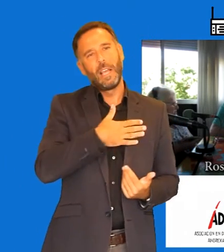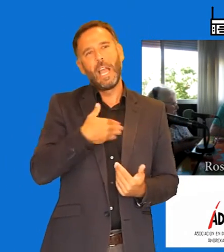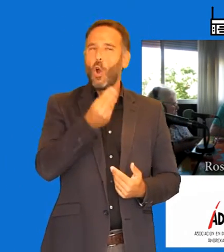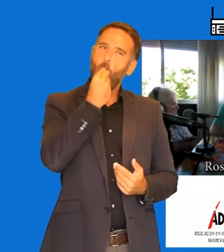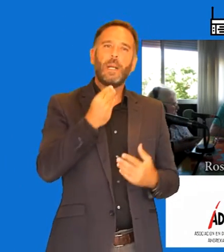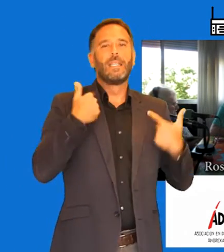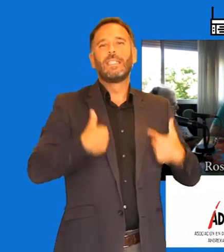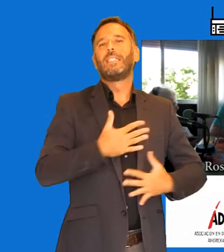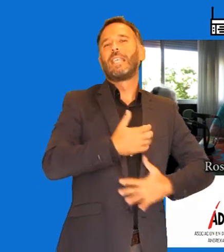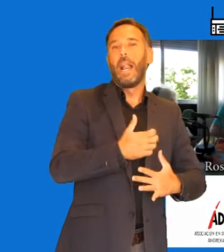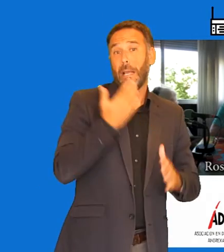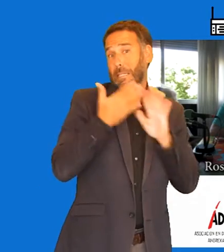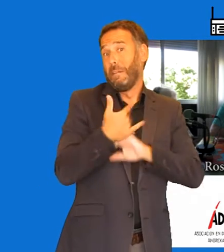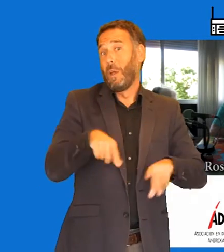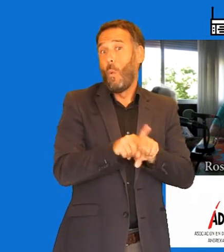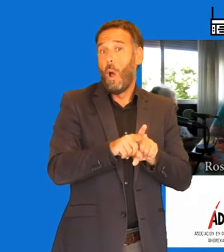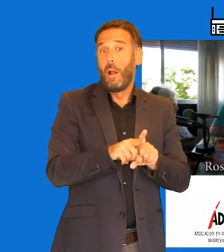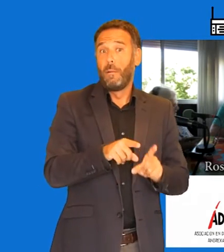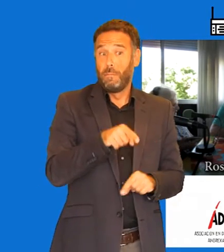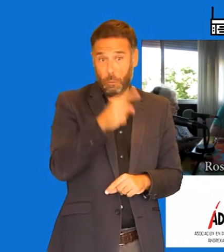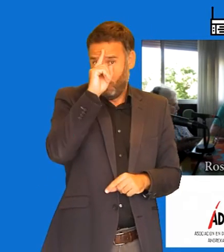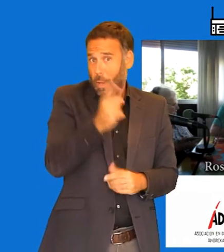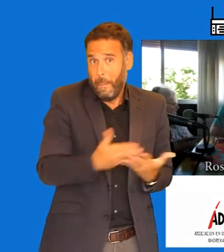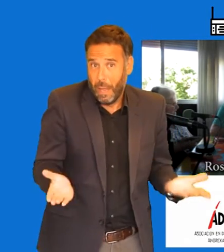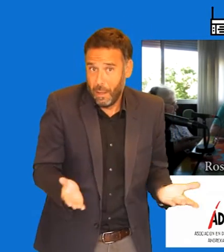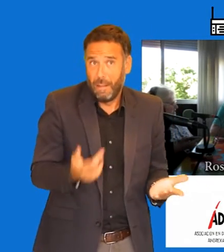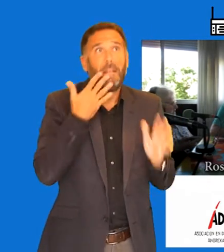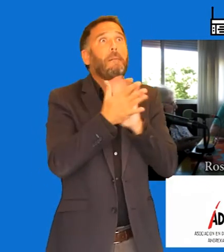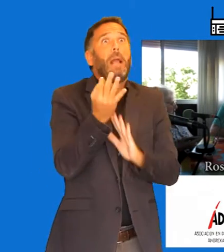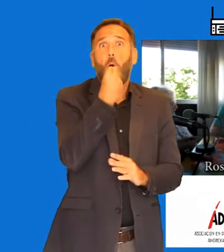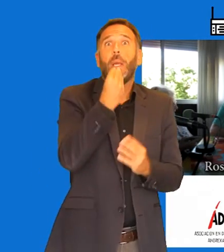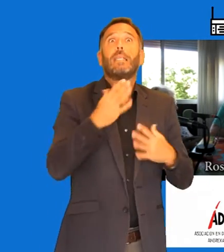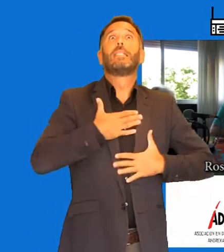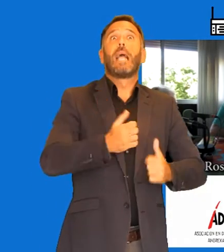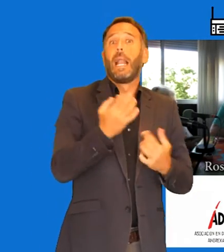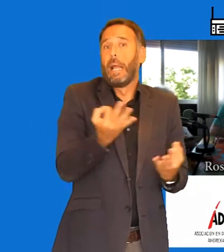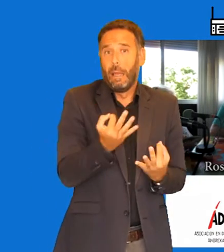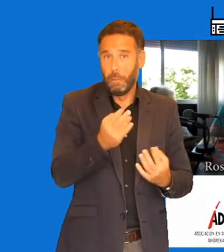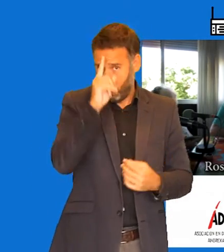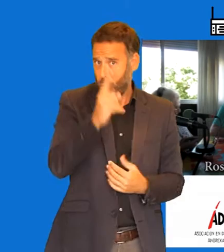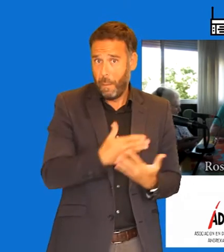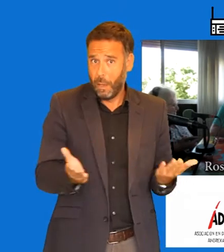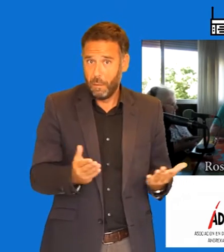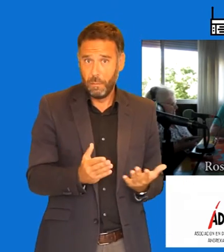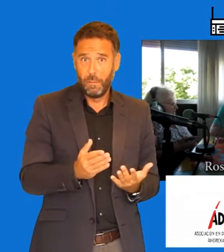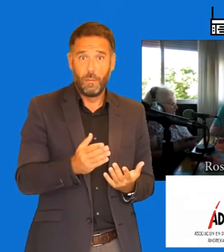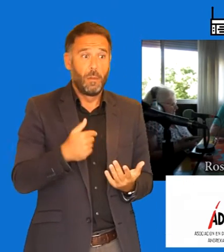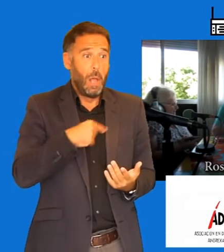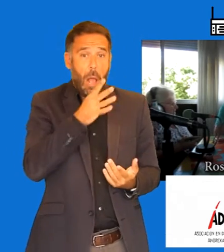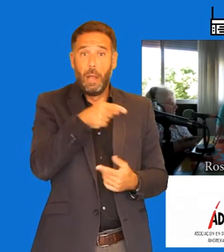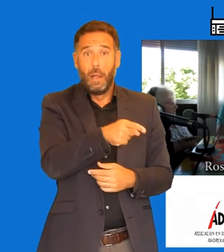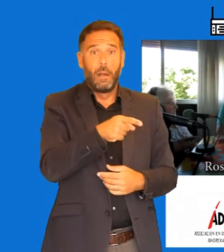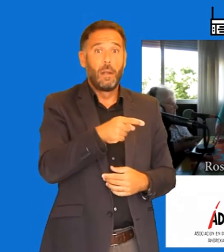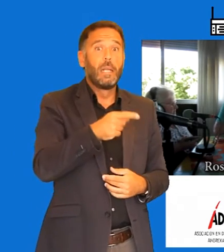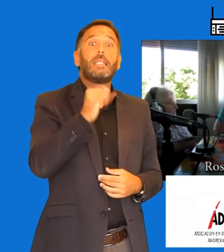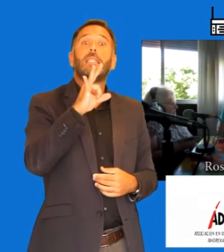para ellos alimentación sana, ni ellos mismos saben lo que es la alimentación sana, sino simplemente que ven a... Es que ahora mismo están escuchando eso. Claro. ¿Entiendes? Ahora mismo. Ahí